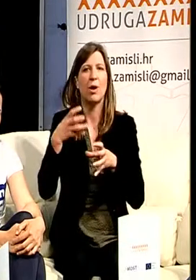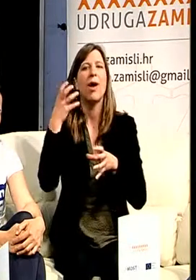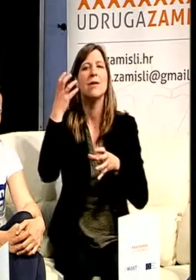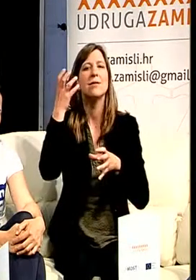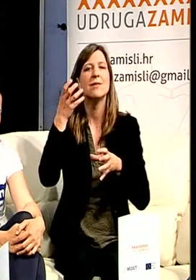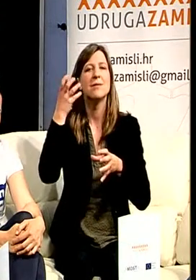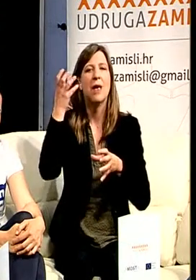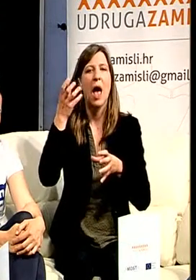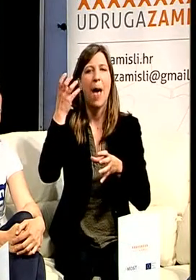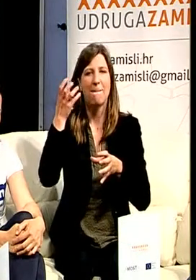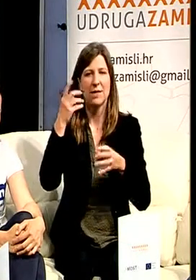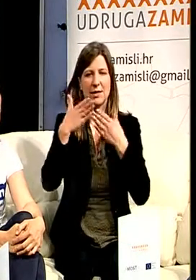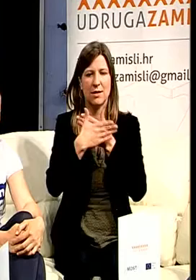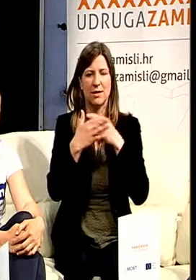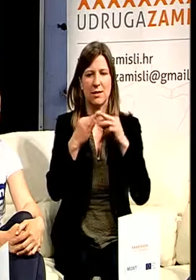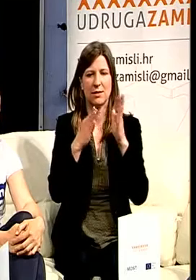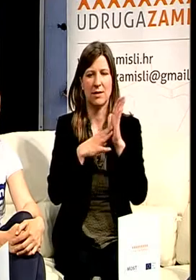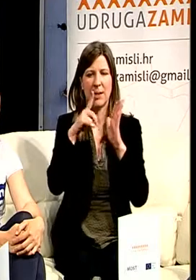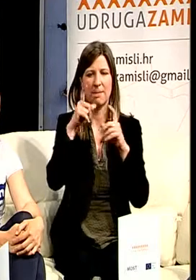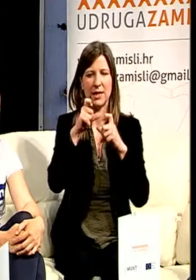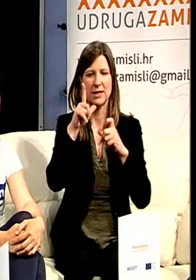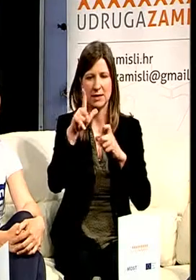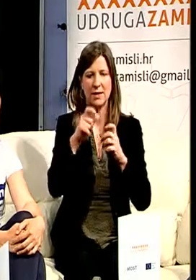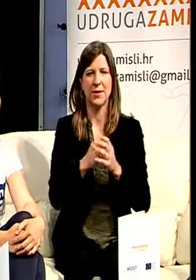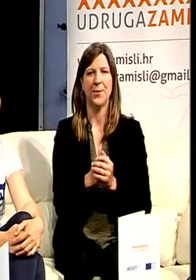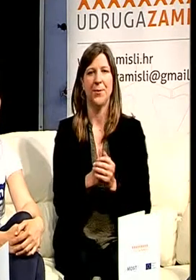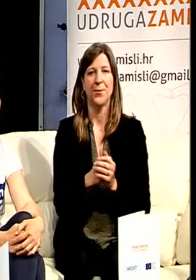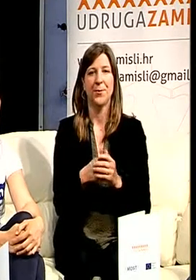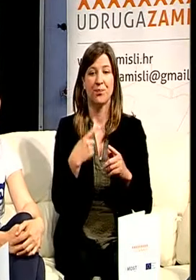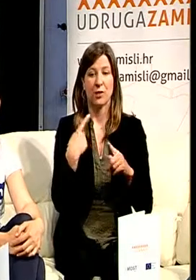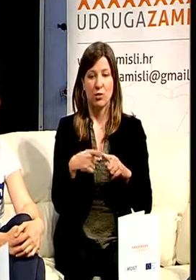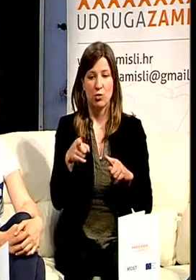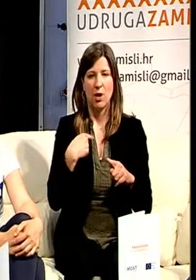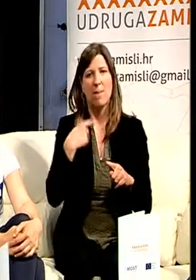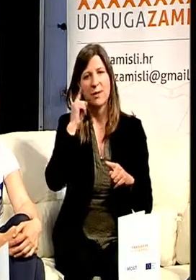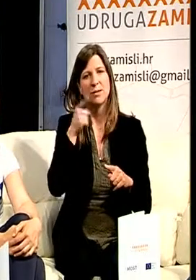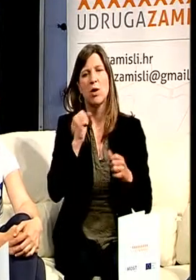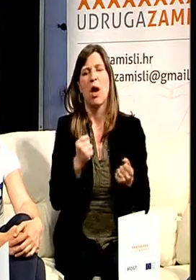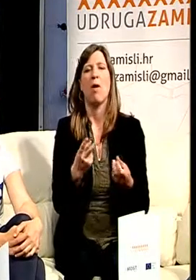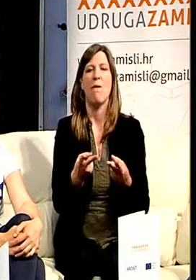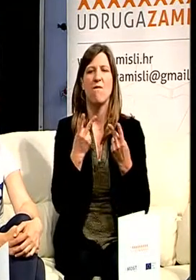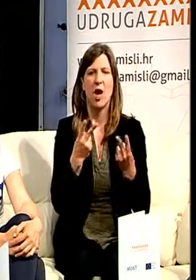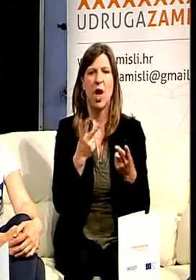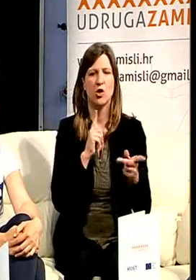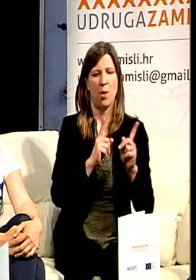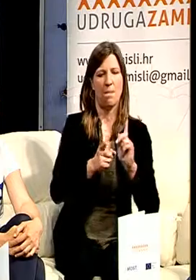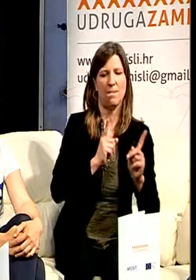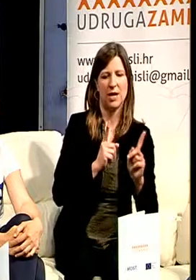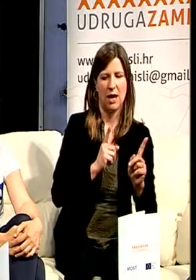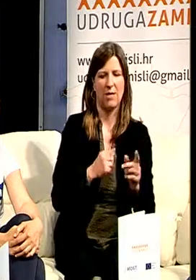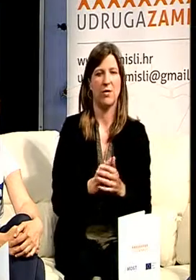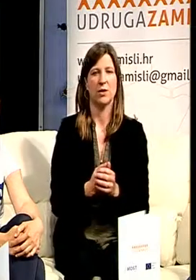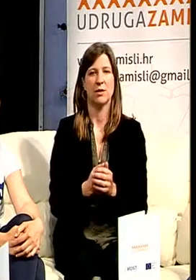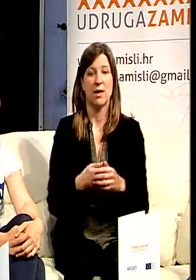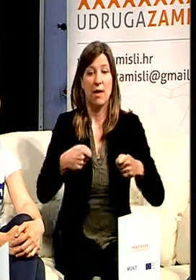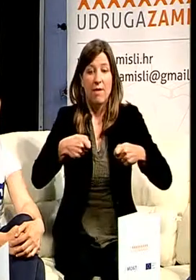To su nekako dvije velike stvari koje ja ističem kao bitne i važne u nastanku